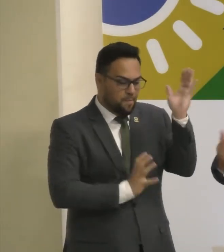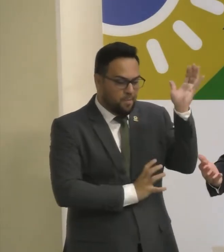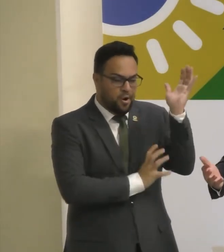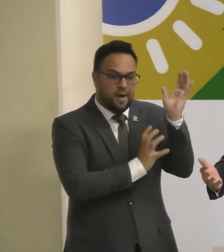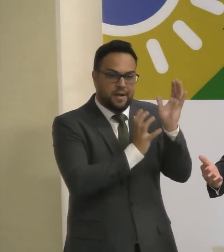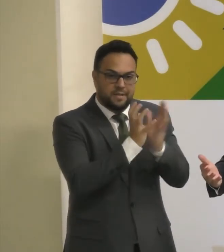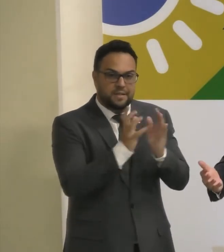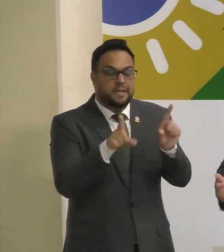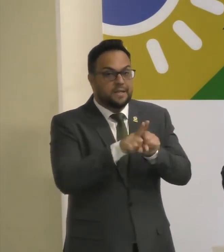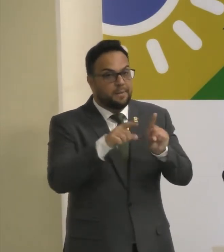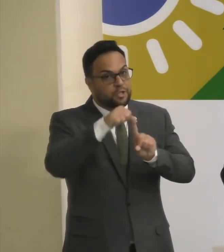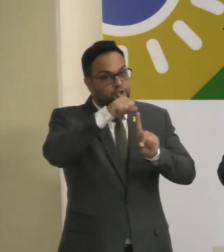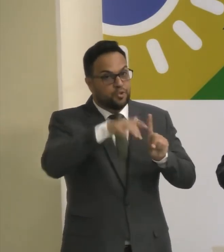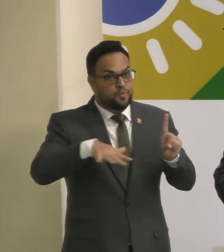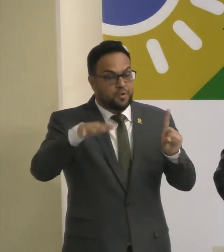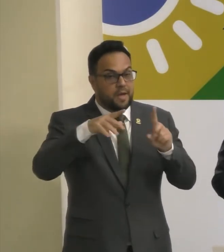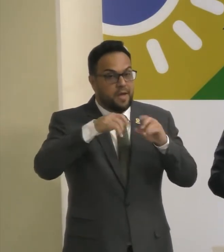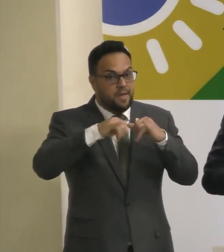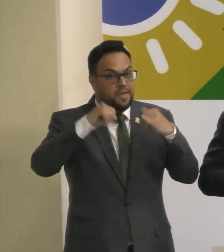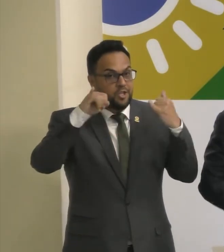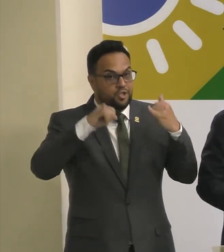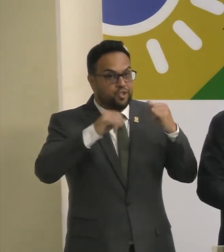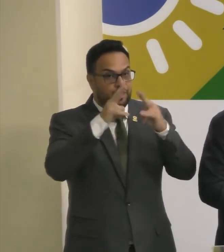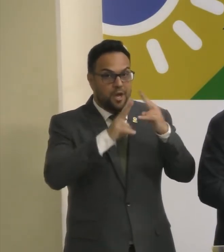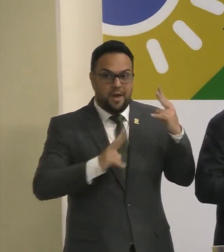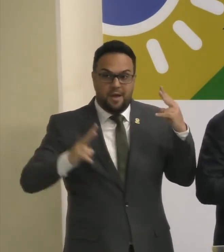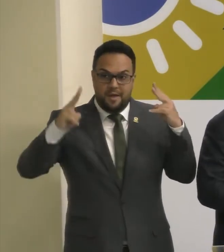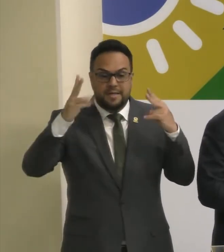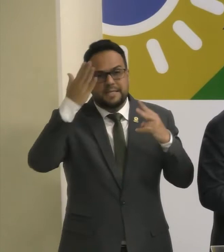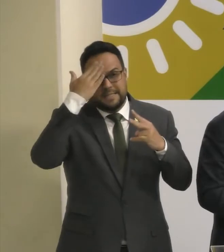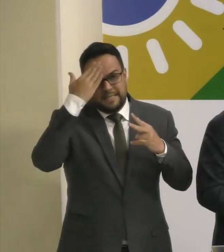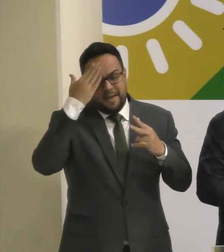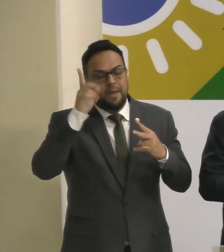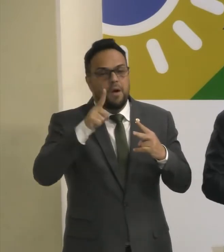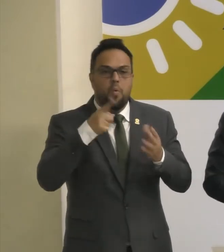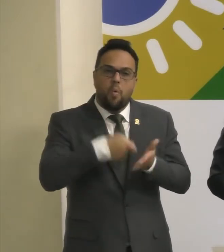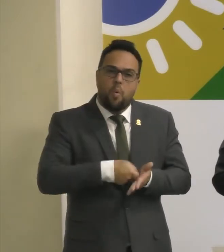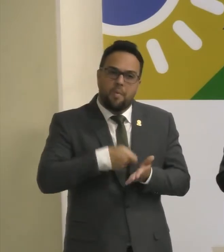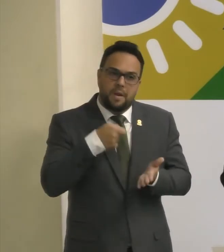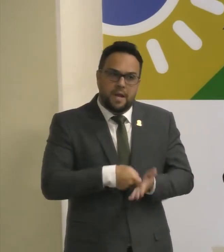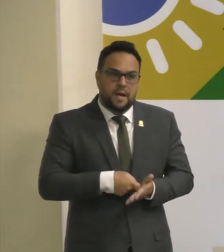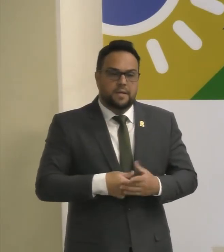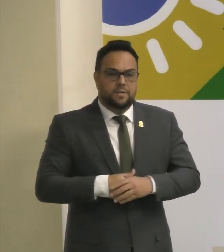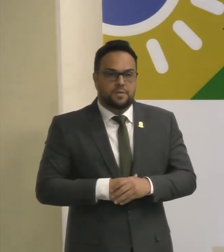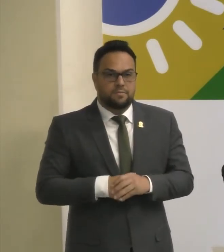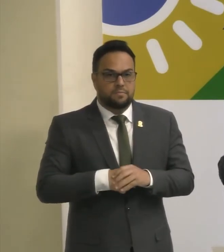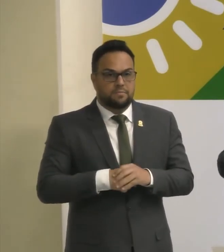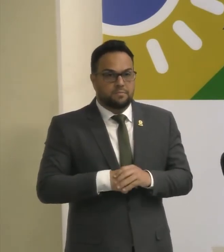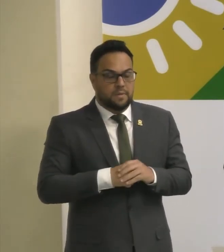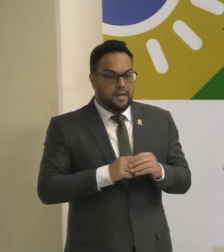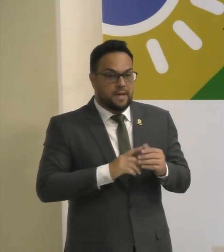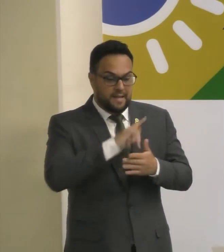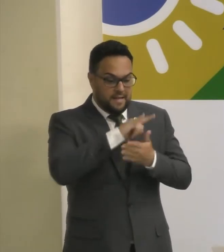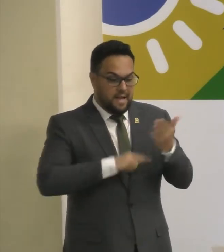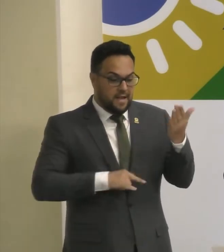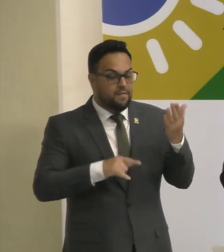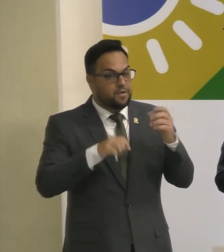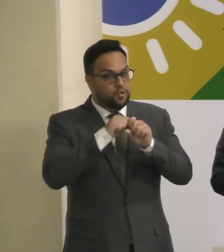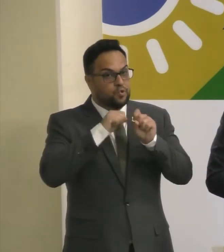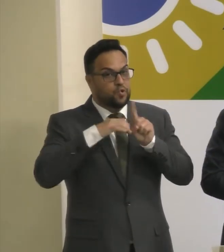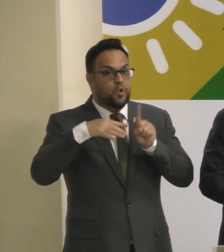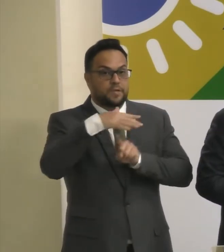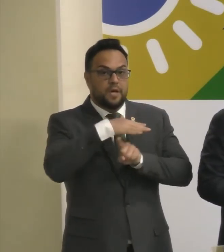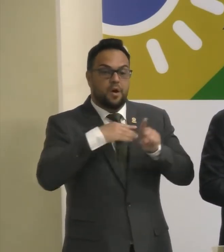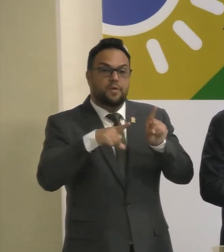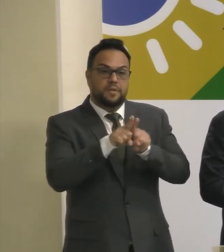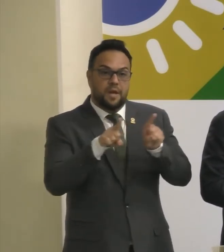As distribuidoras de energia elétrica passarão a identificar obrigatoriamente os beneficiários da tarifa social e deverão escrevê-los